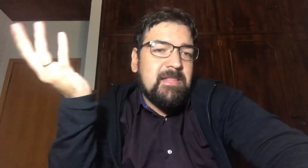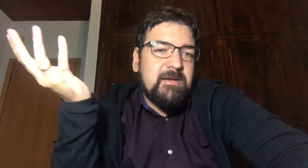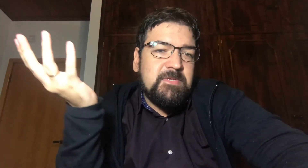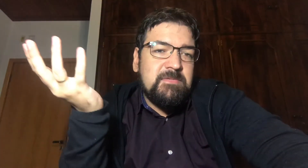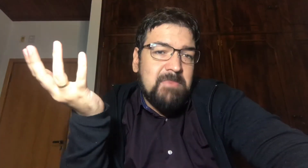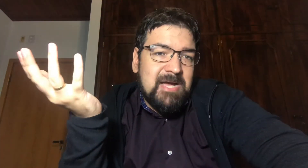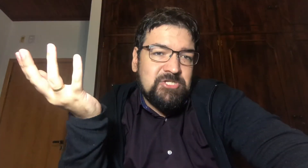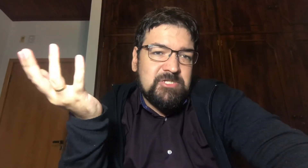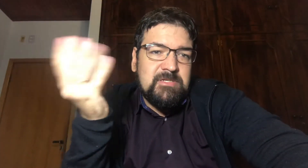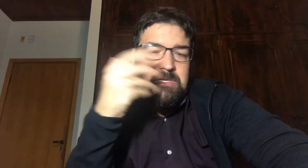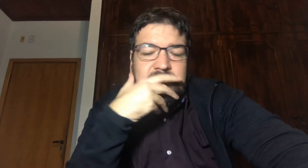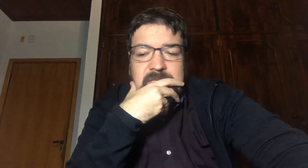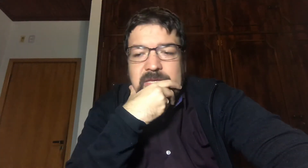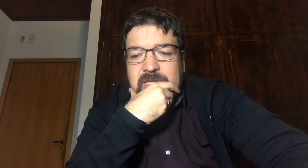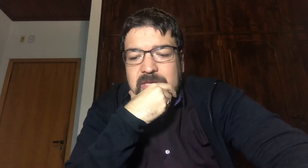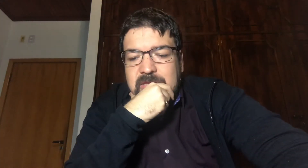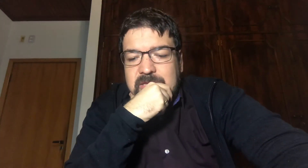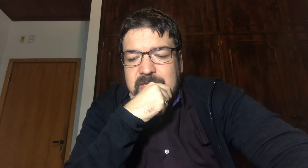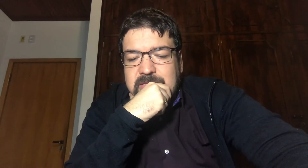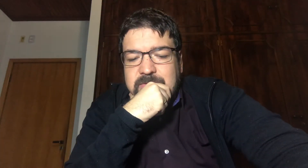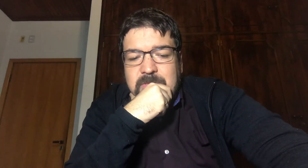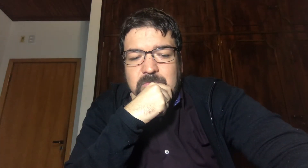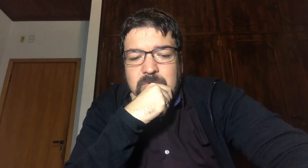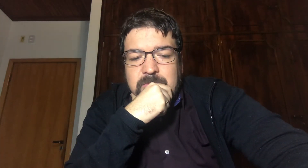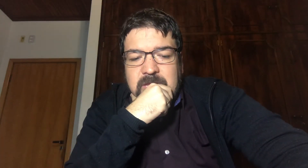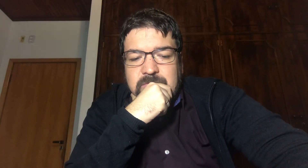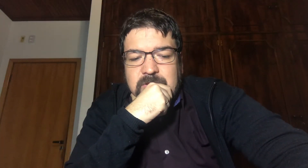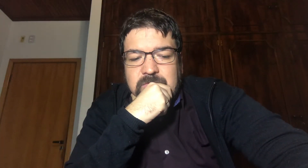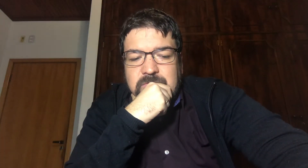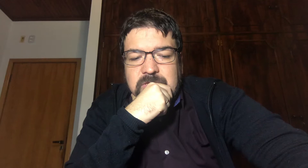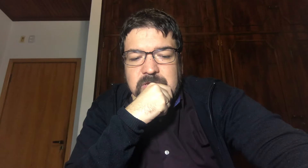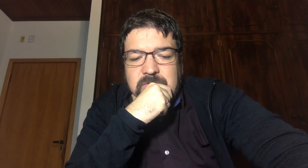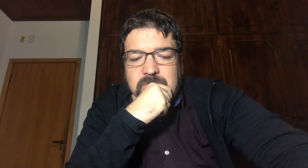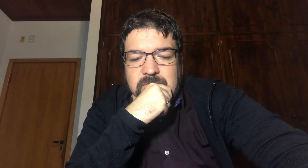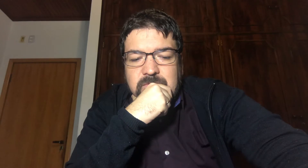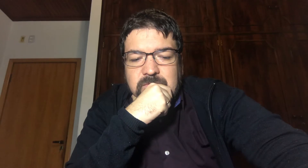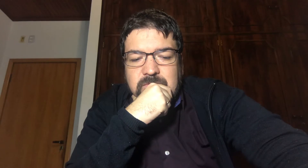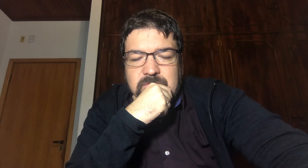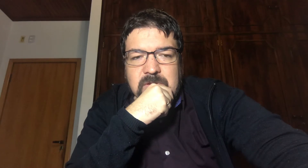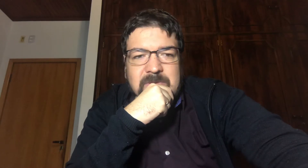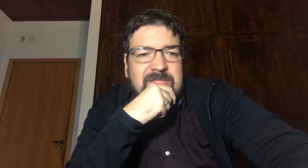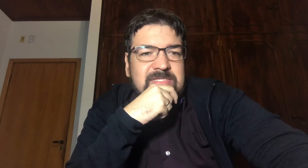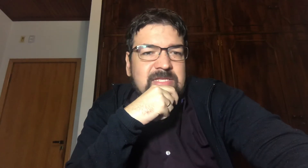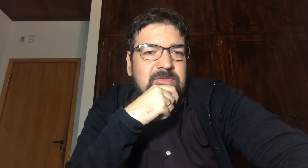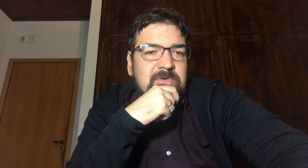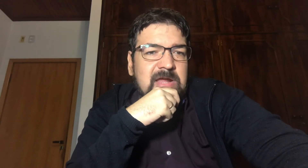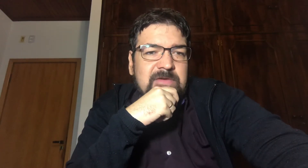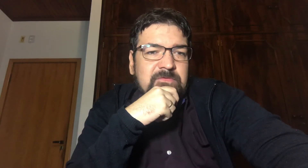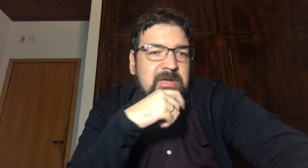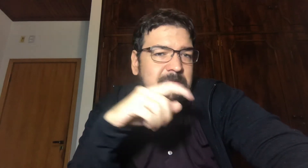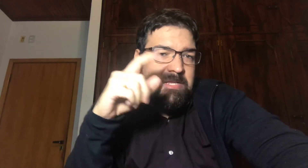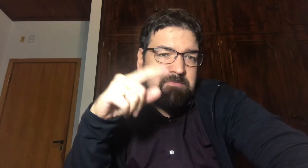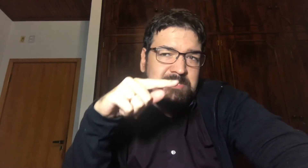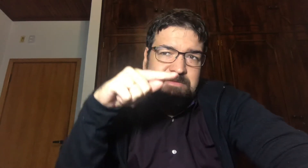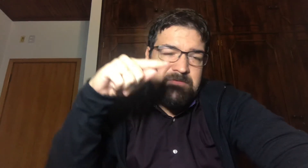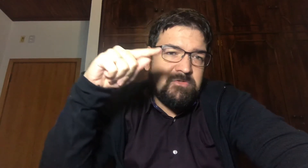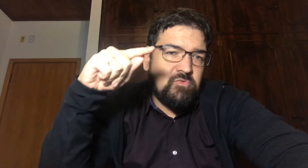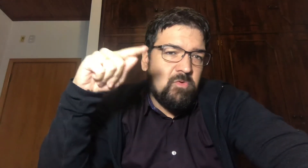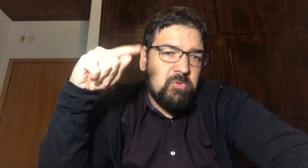é claramente baixa E em determinado momento, cara, do dia Eu dei uma analisada no gráfico E aparentemente ele fez um topo